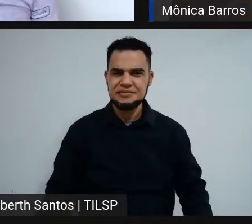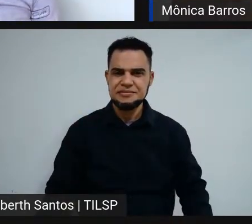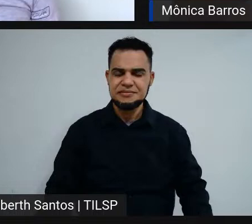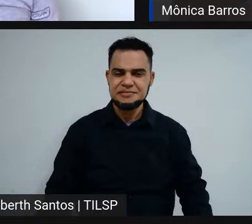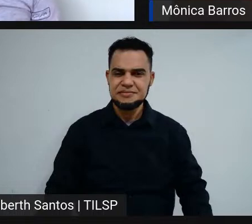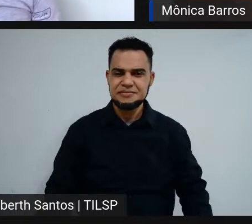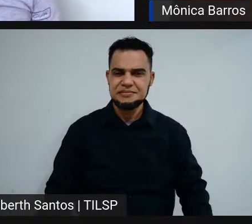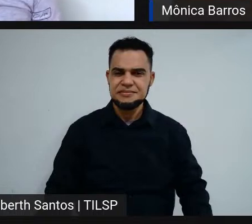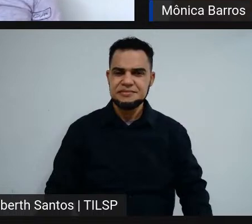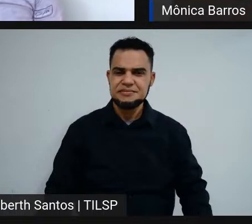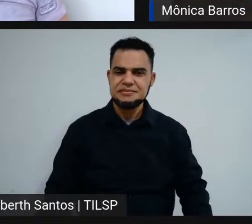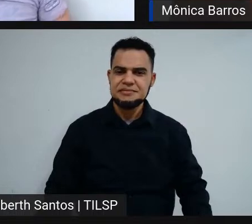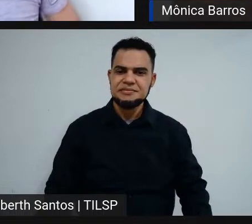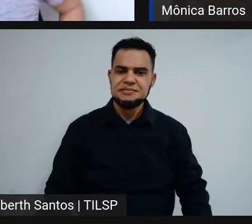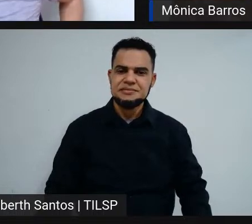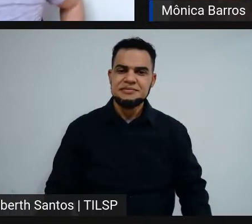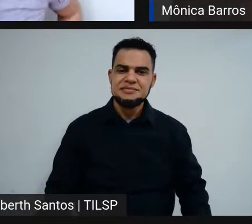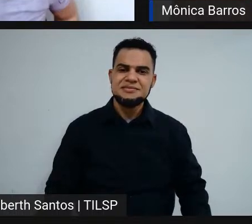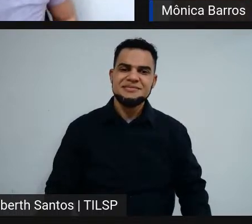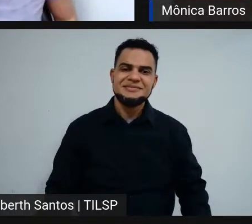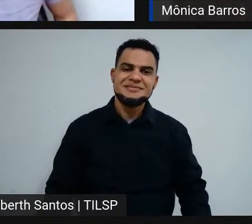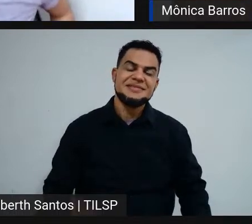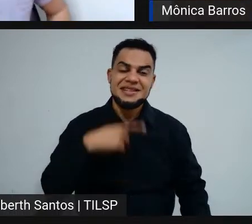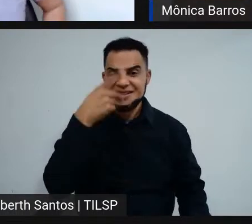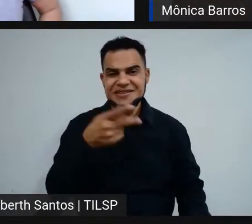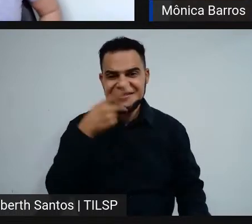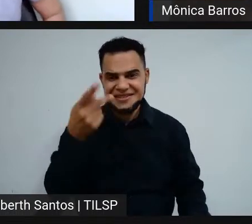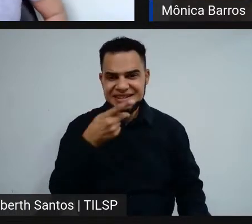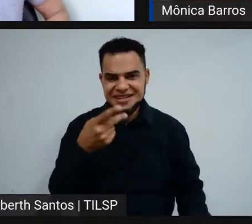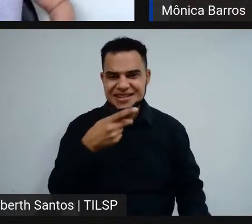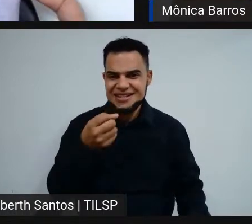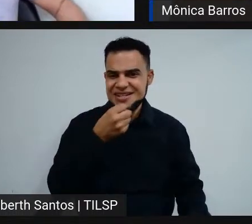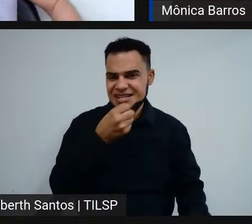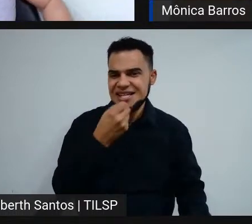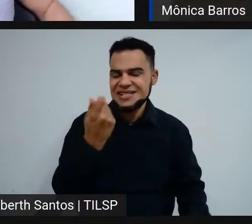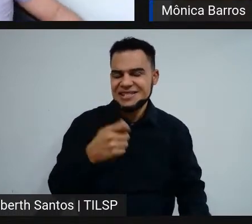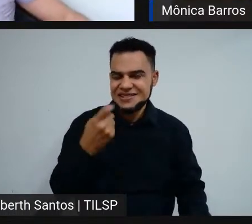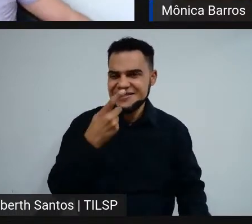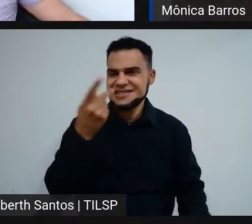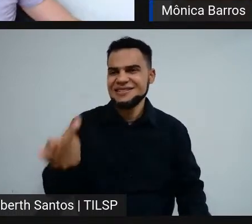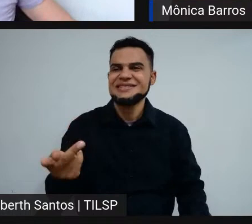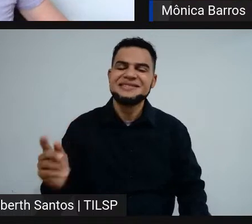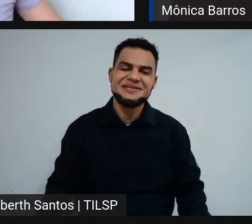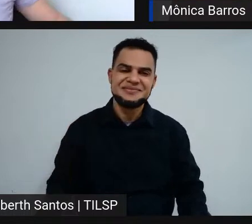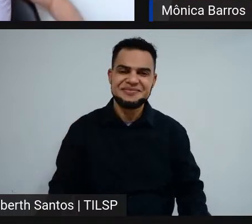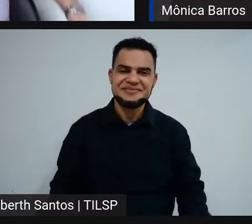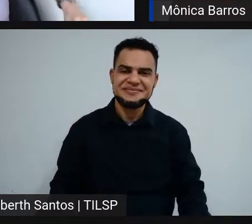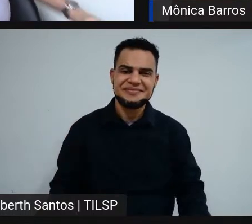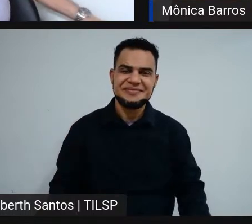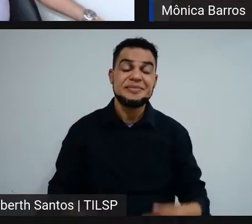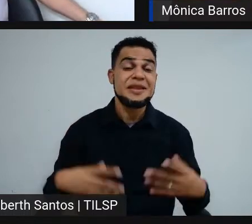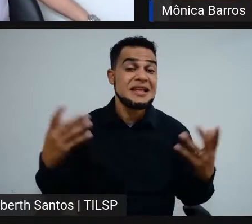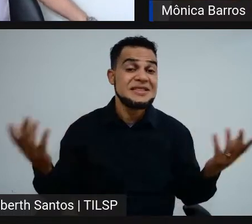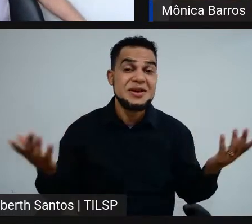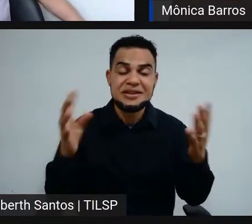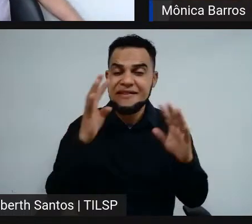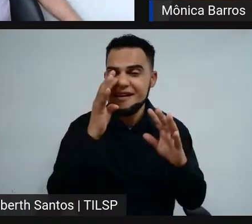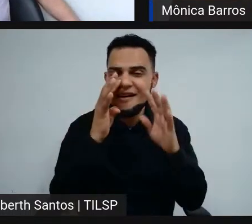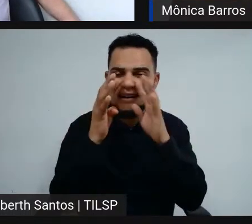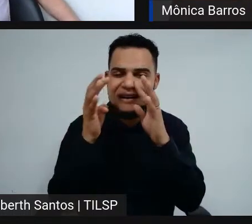Peraí, tem que ligar o microfone, não adianta, não que o microfone fechado, não estava aqui, assim, admirada,